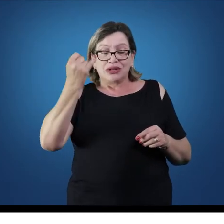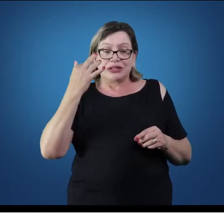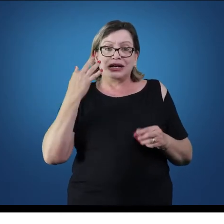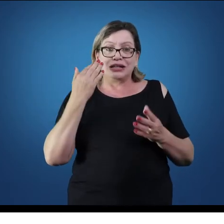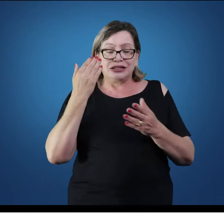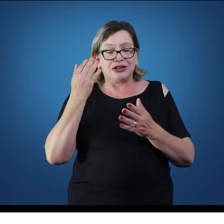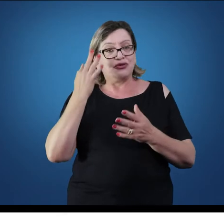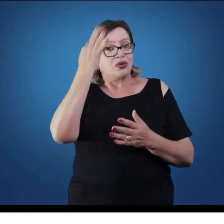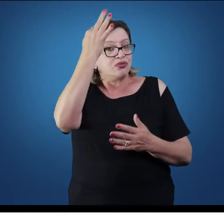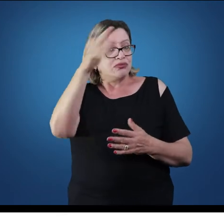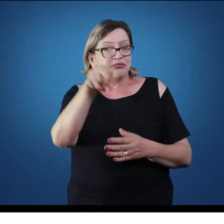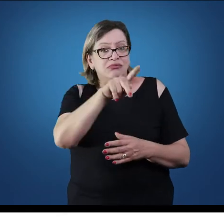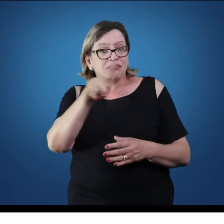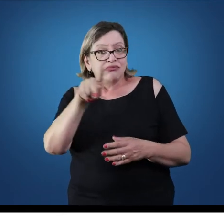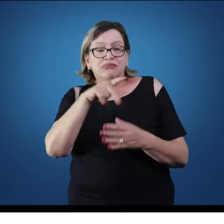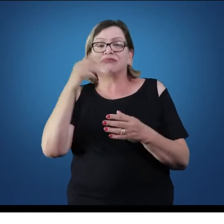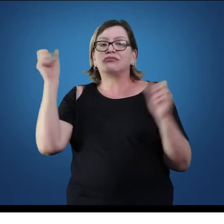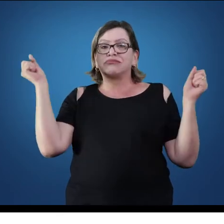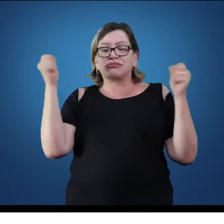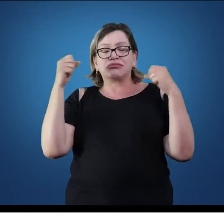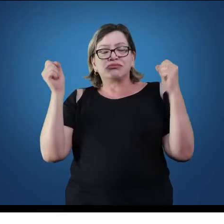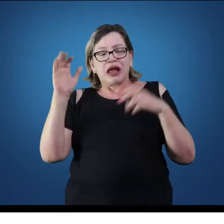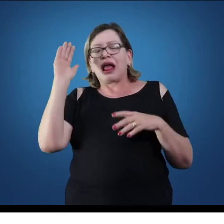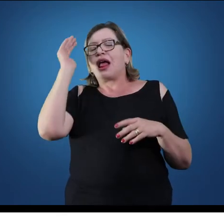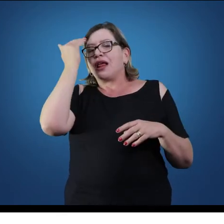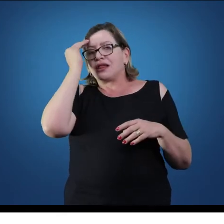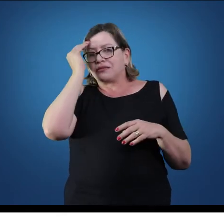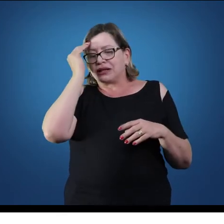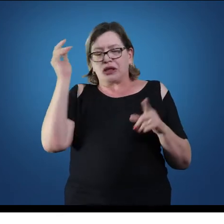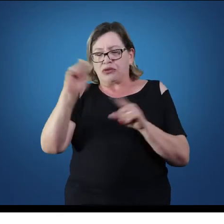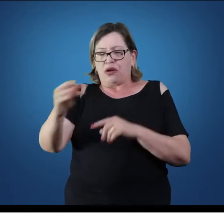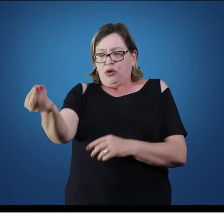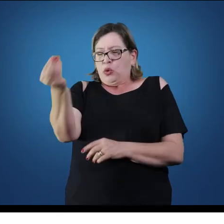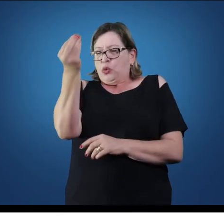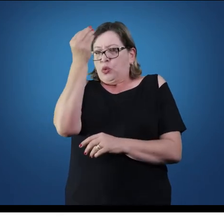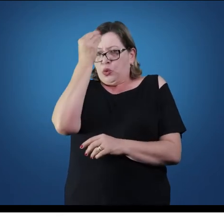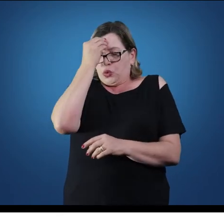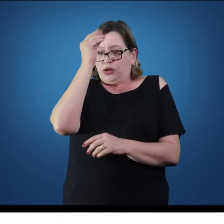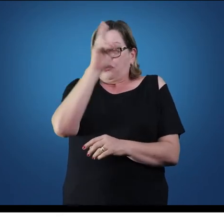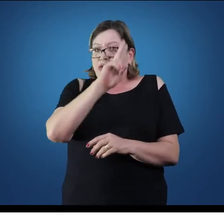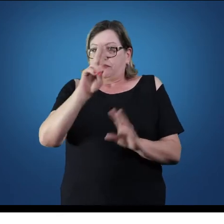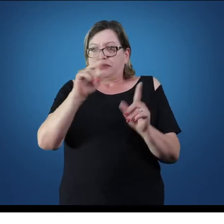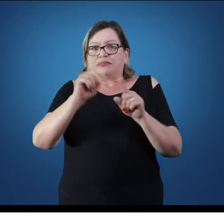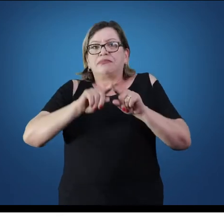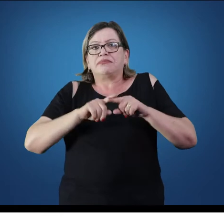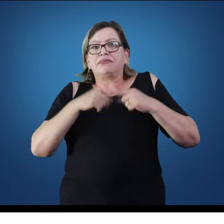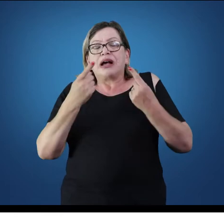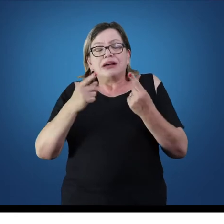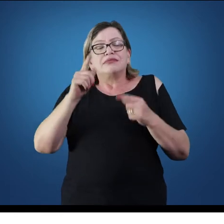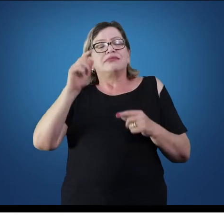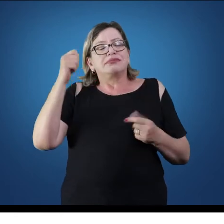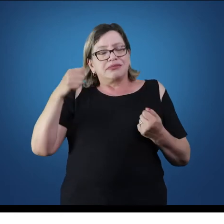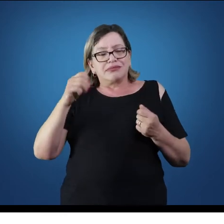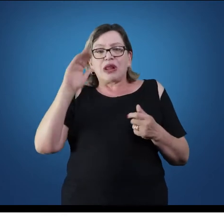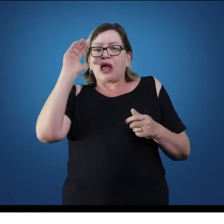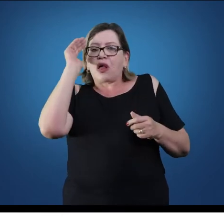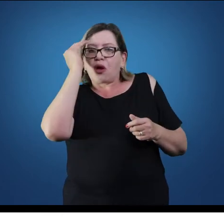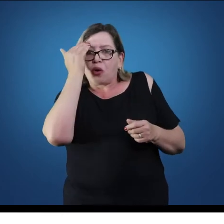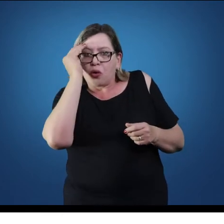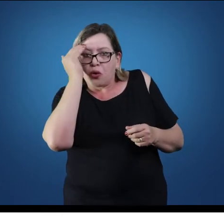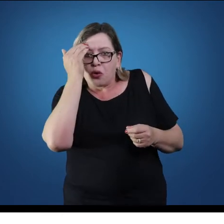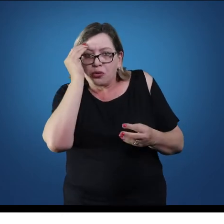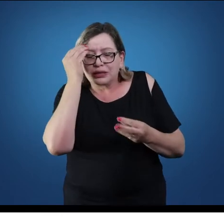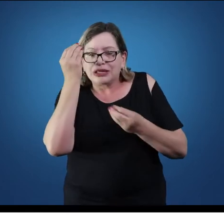Desde a compreensão, não só de decorar o nome do osso, que isso não vai levar a muita coisa, mas é compreender no seu